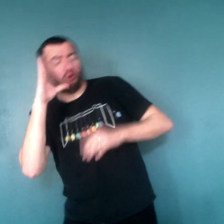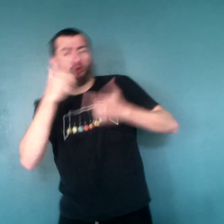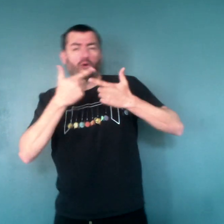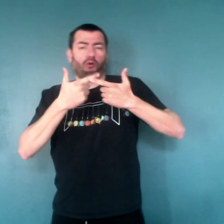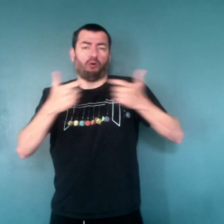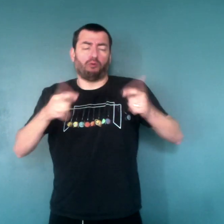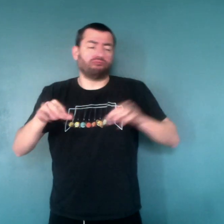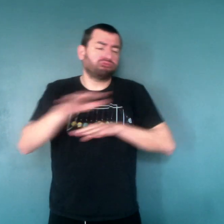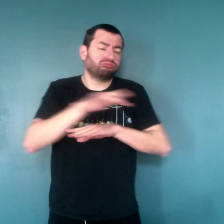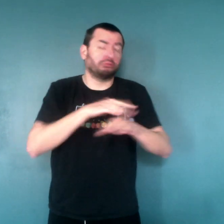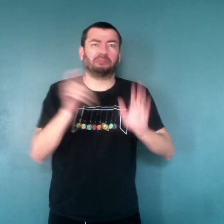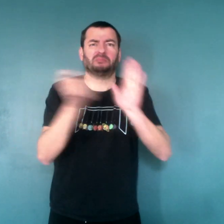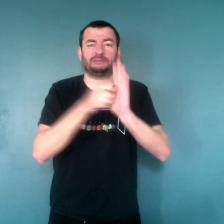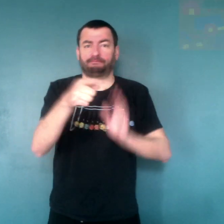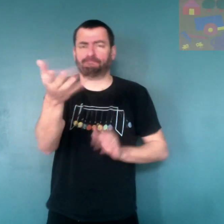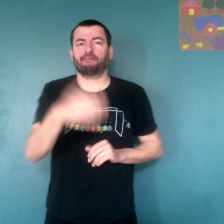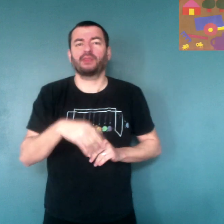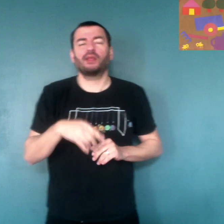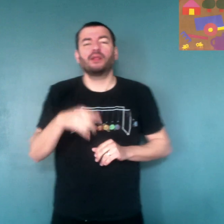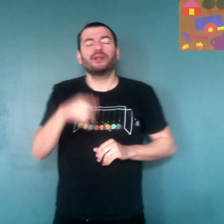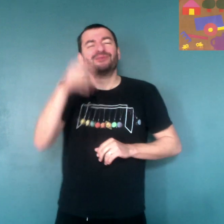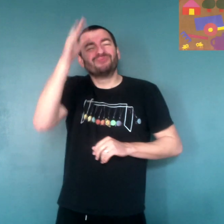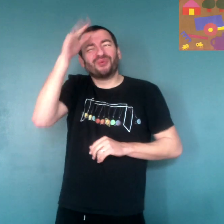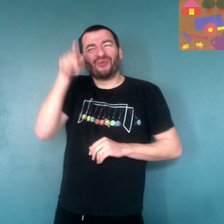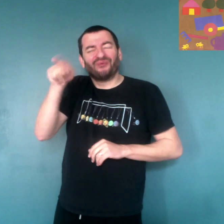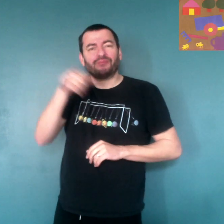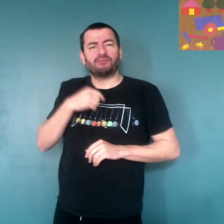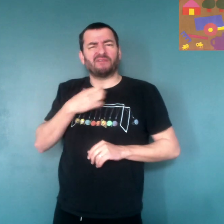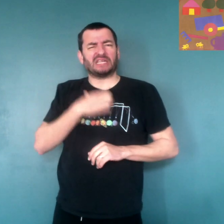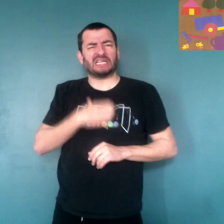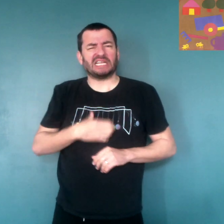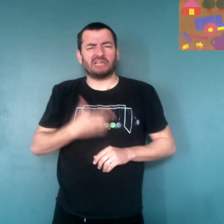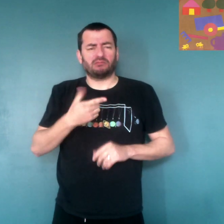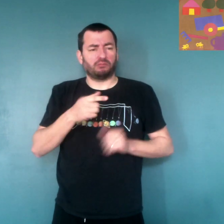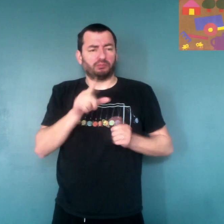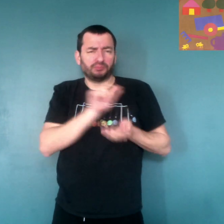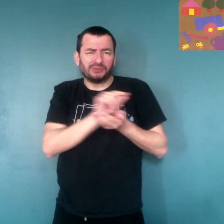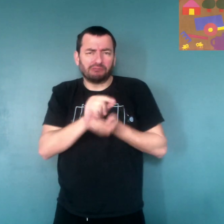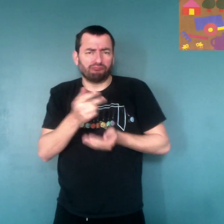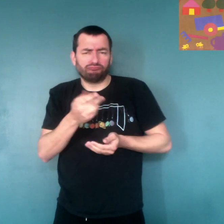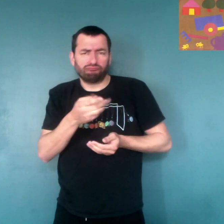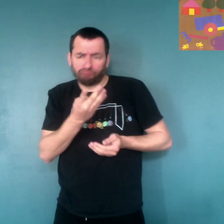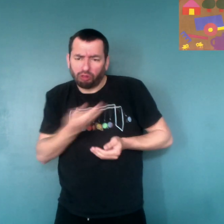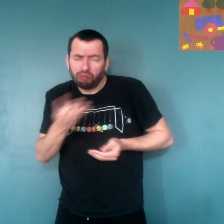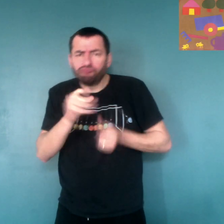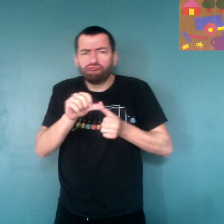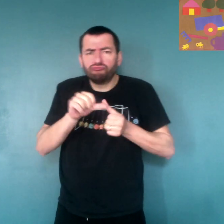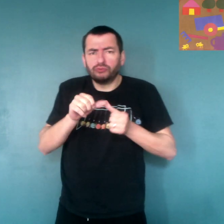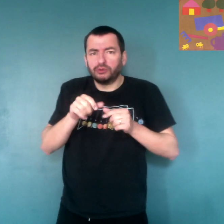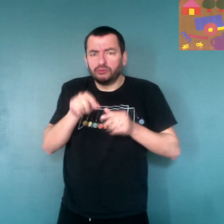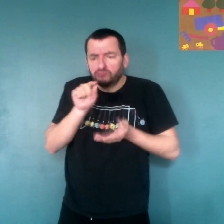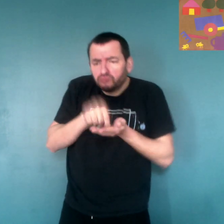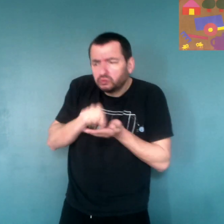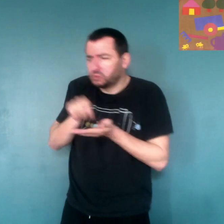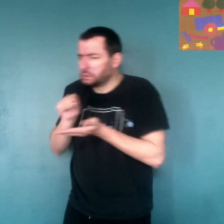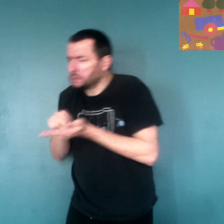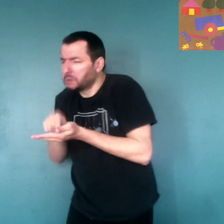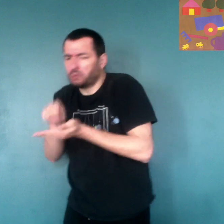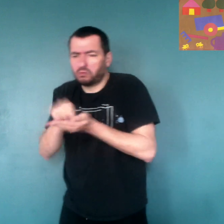dorment. À un moment, la poule rousse a faim. Ses petits poussins aussi, qu'est-ce qu'ils font ? Ils